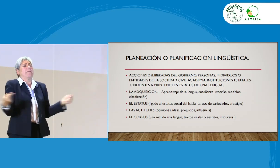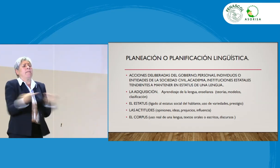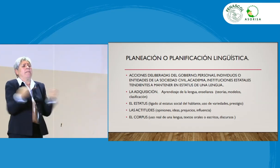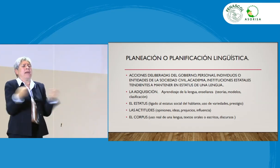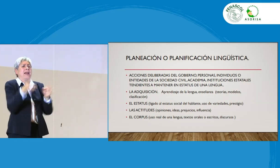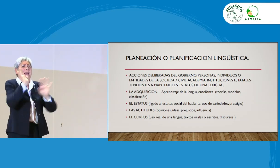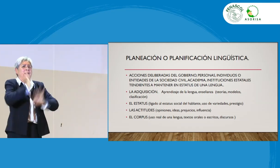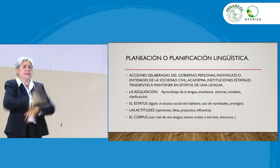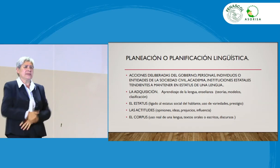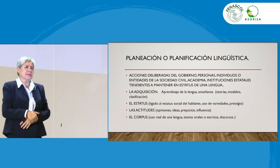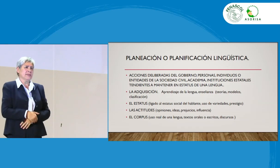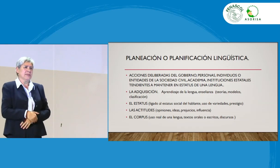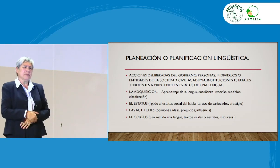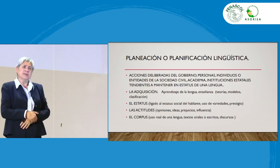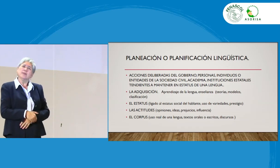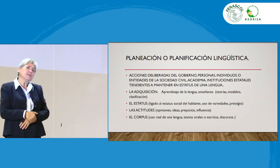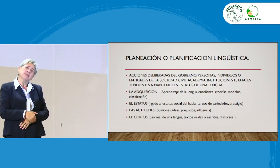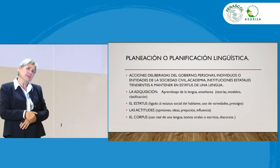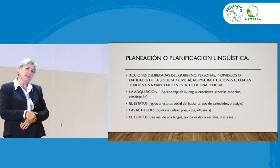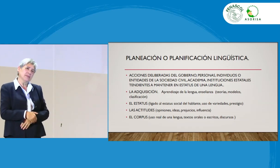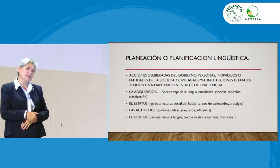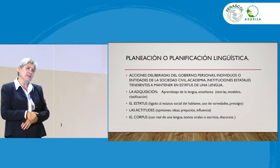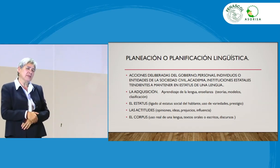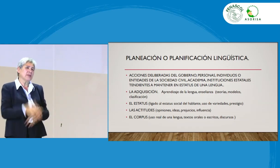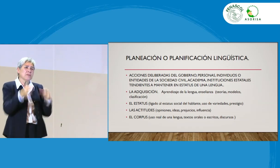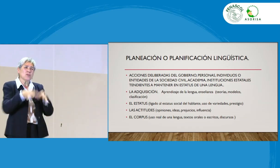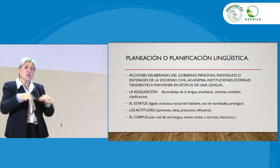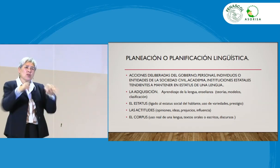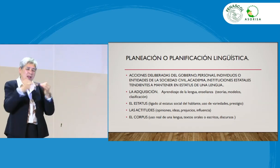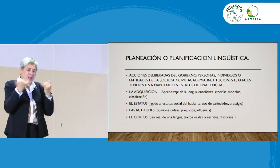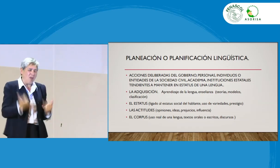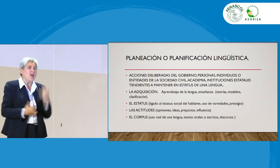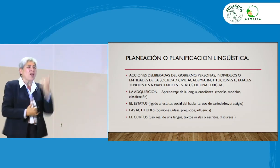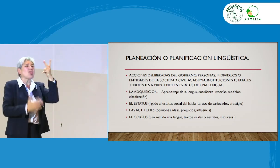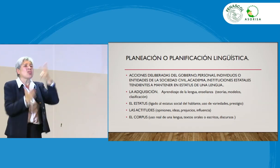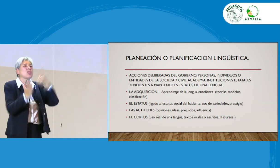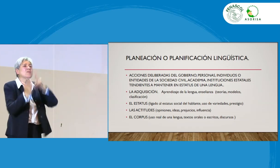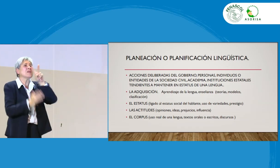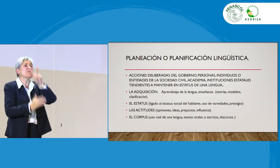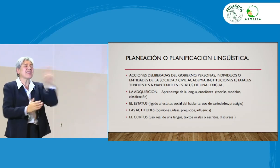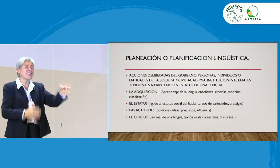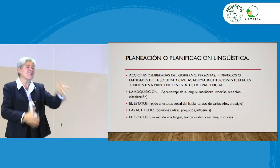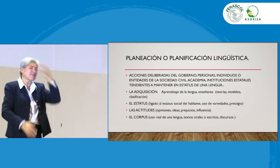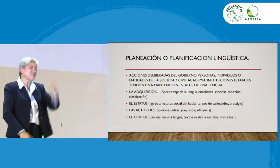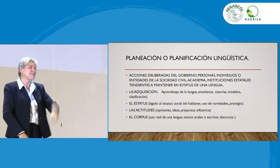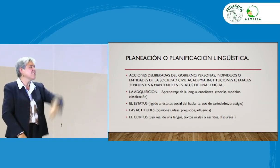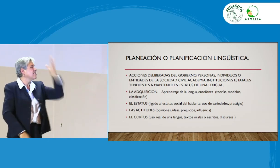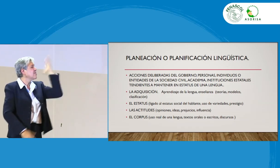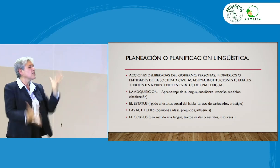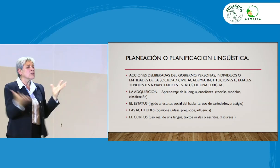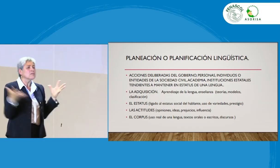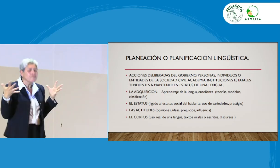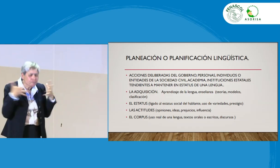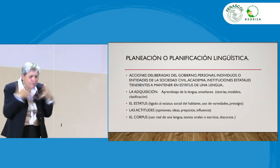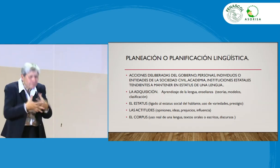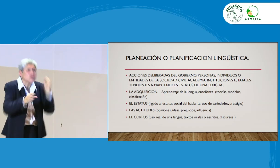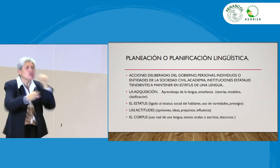hay una pelea entre estos dos grupos. Y, pues, ¿para qué? En el 2020, desde el 2022, podemos decir, echemos eso al olvido,